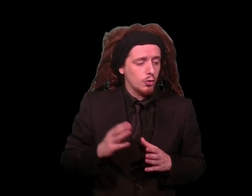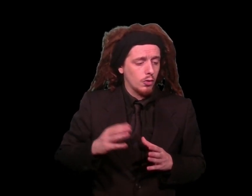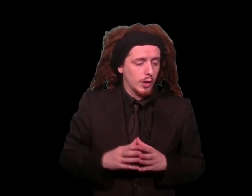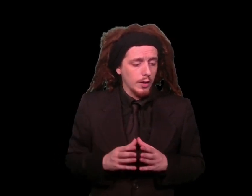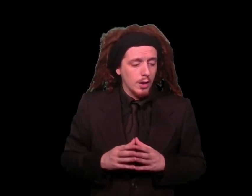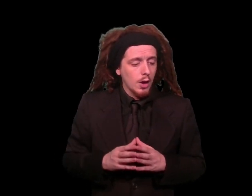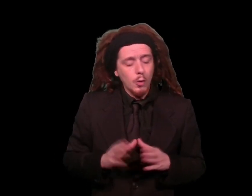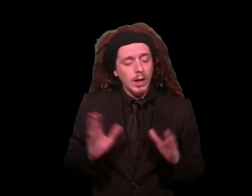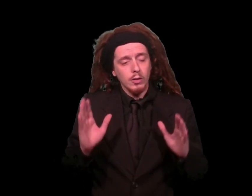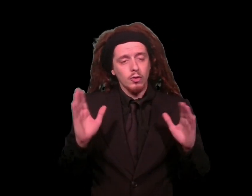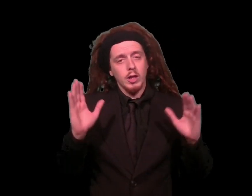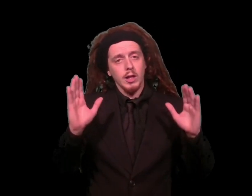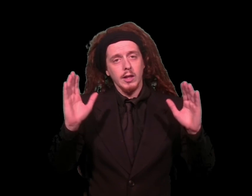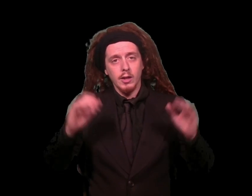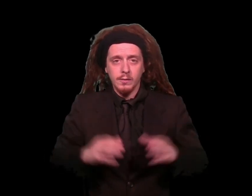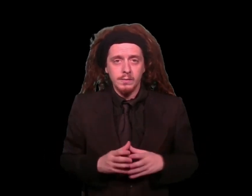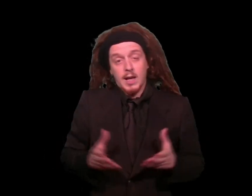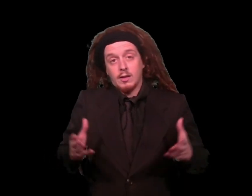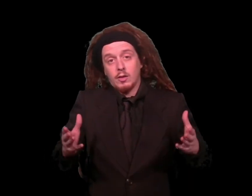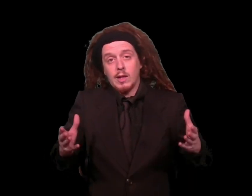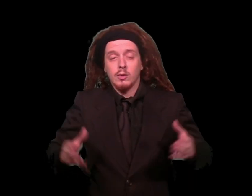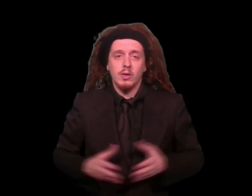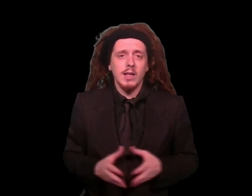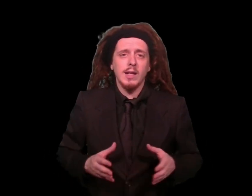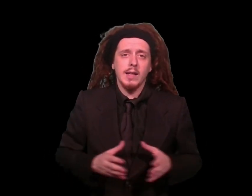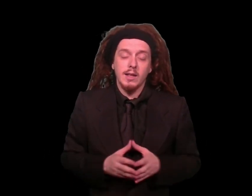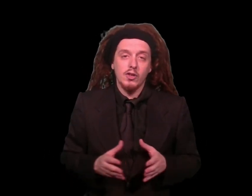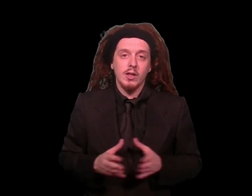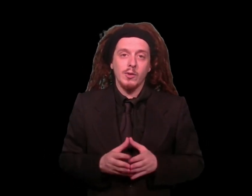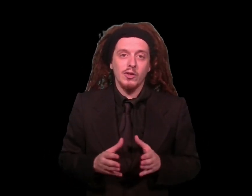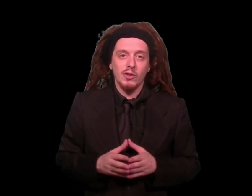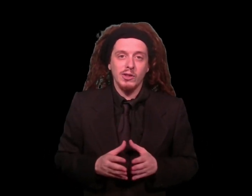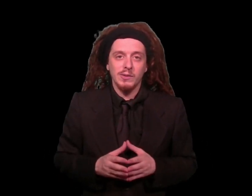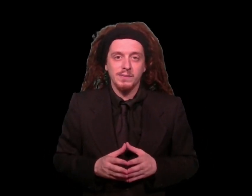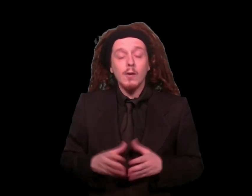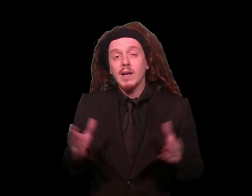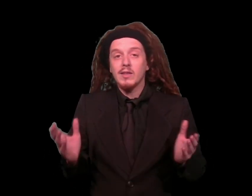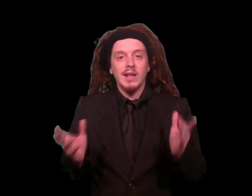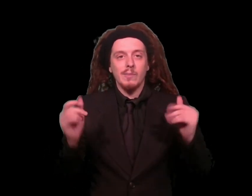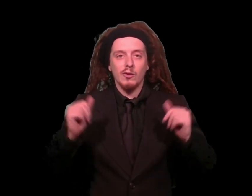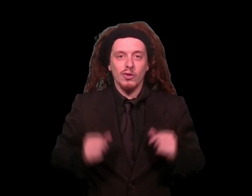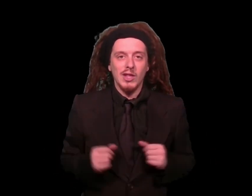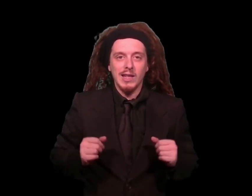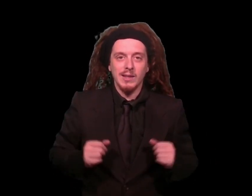ussoli. Ho un altro stile io. Certo, ho un altro stile, che scemo che sono. E quale sarebbe il suo stile?